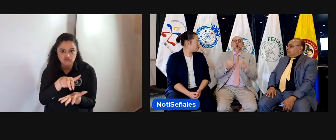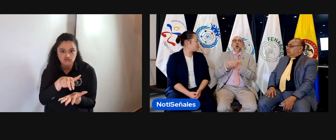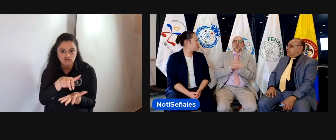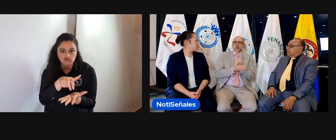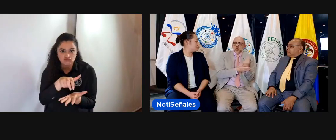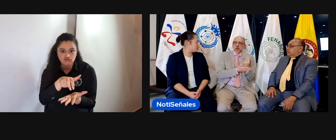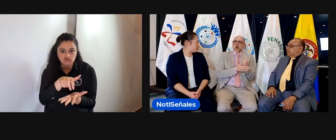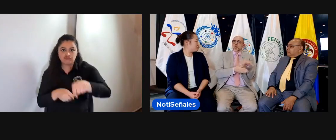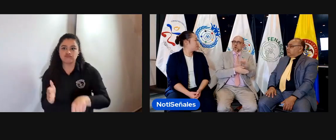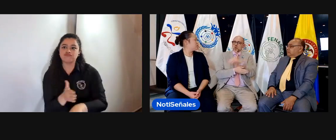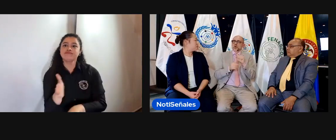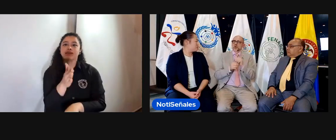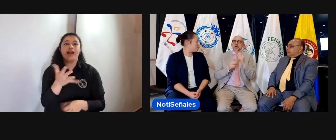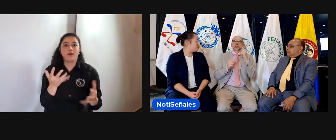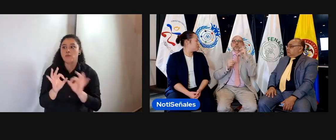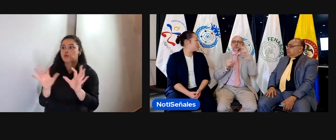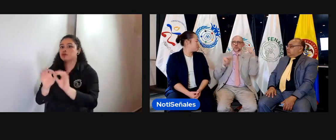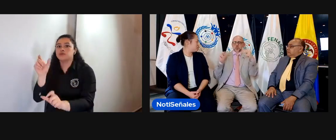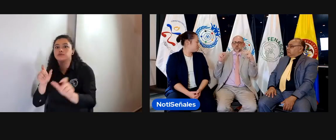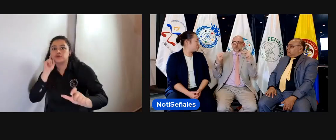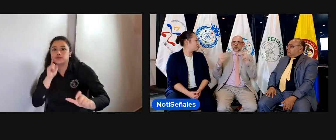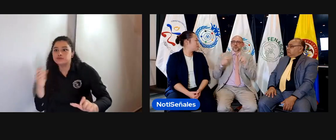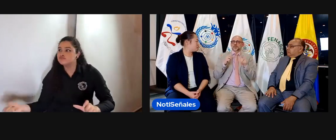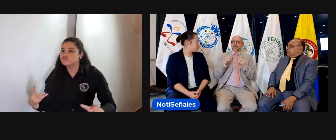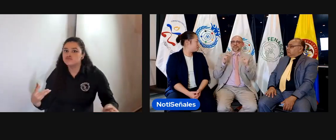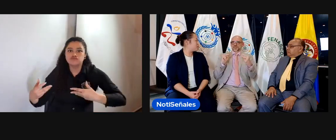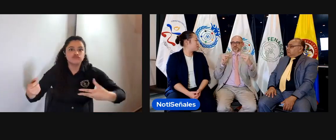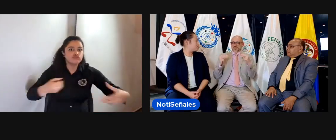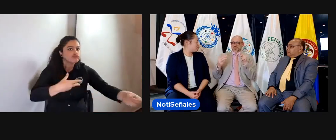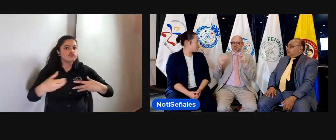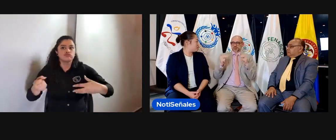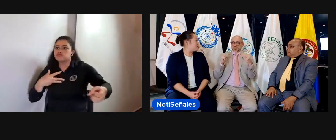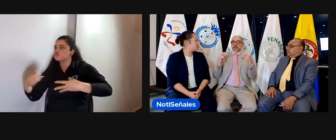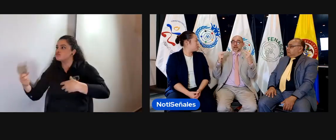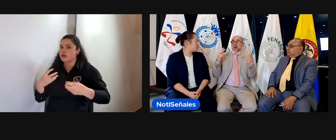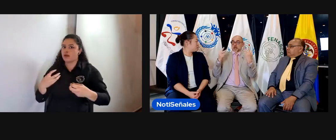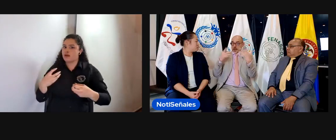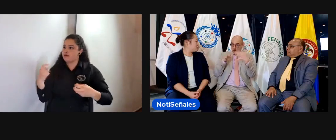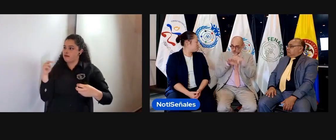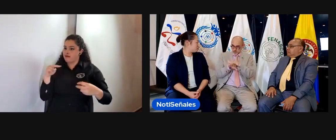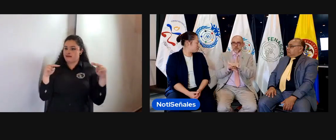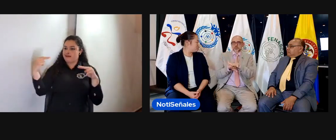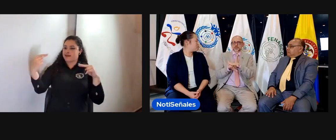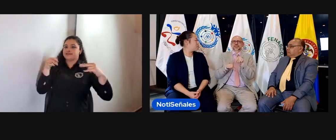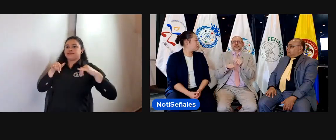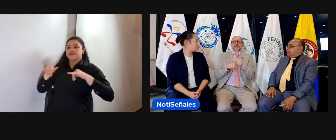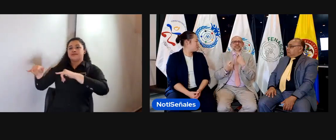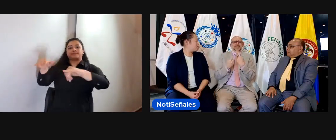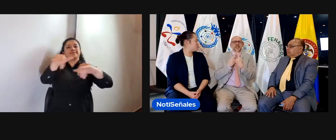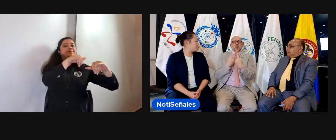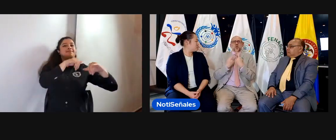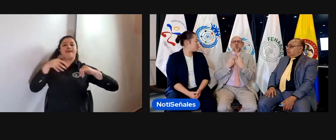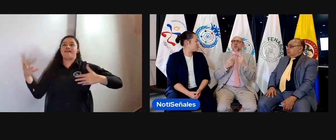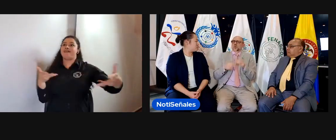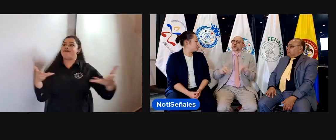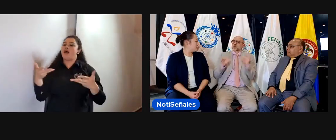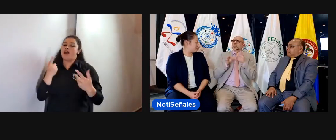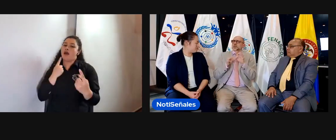Y ese vehículo es el asociacionismo, en el que podamos compartir todos, que todos busquemos esa meta